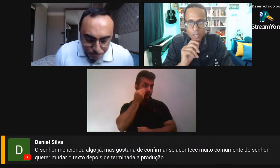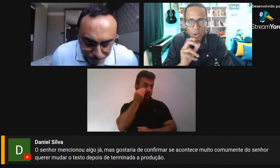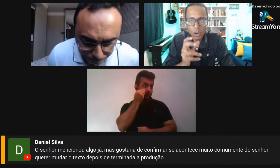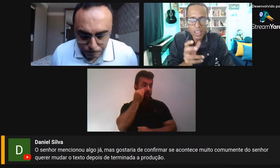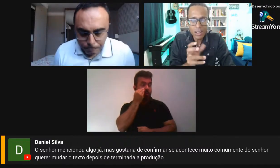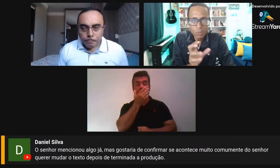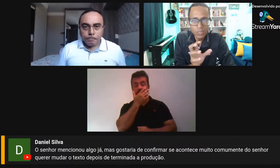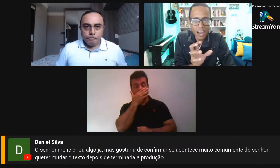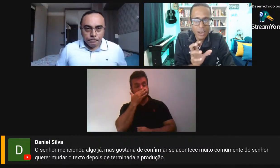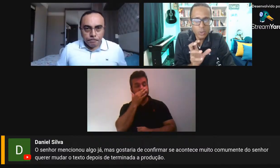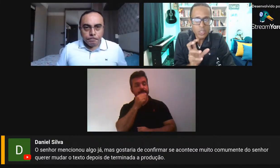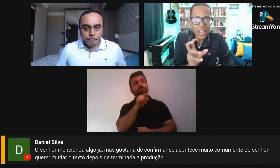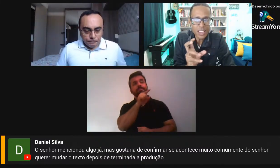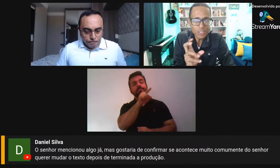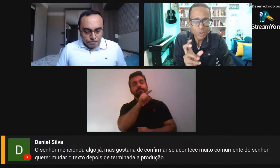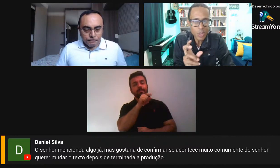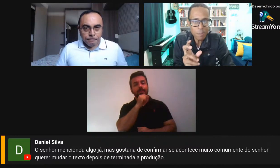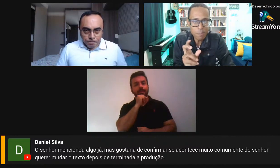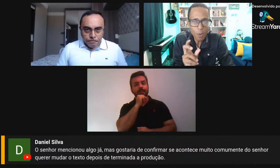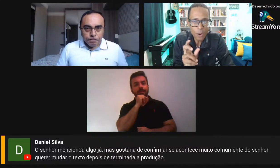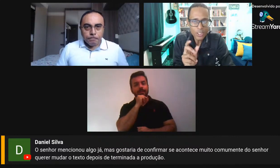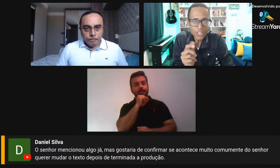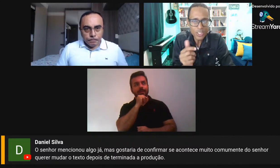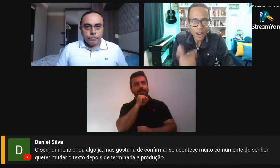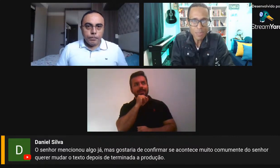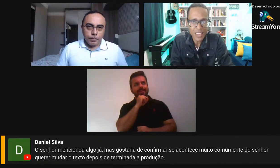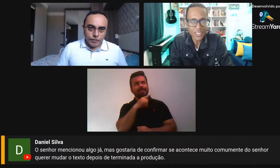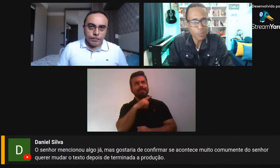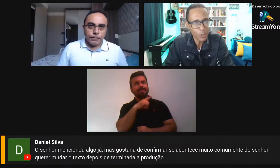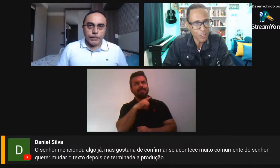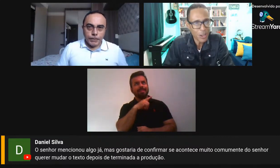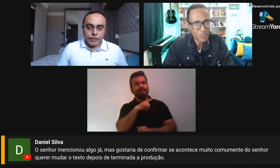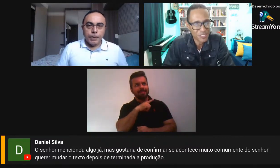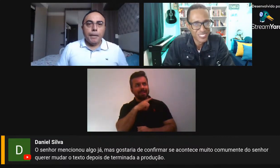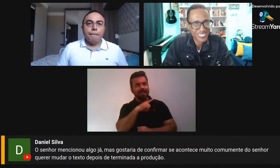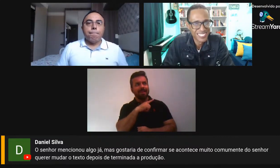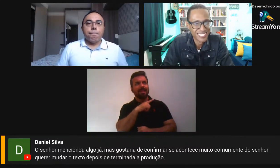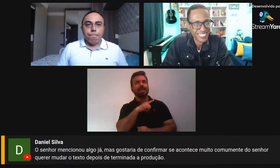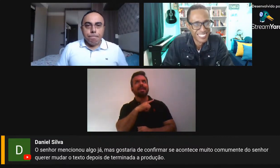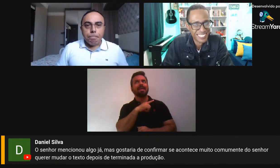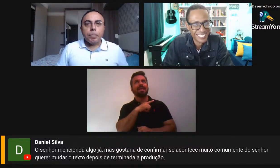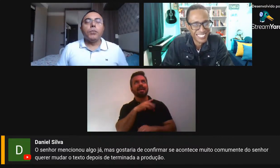do senhor querer mudar o texto depois de terminada a produção.